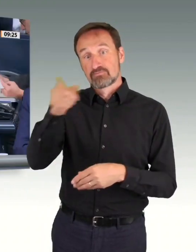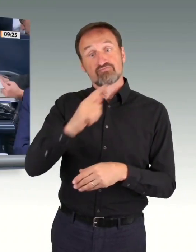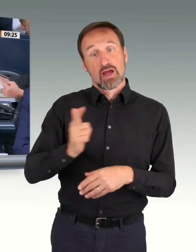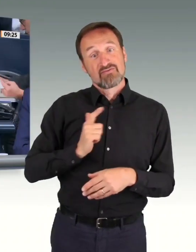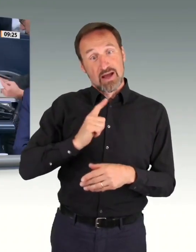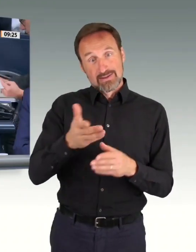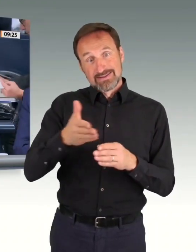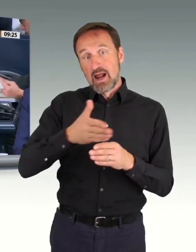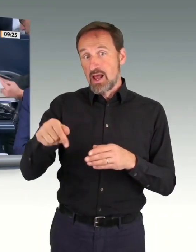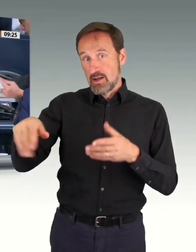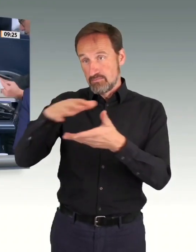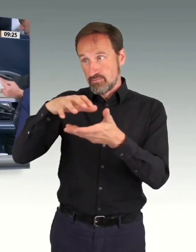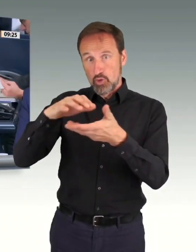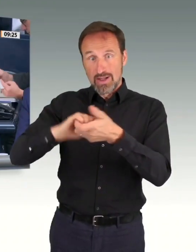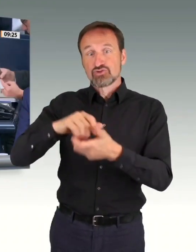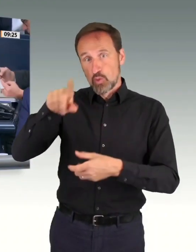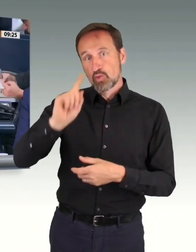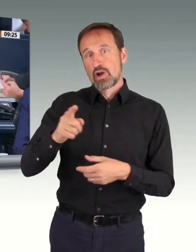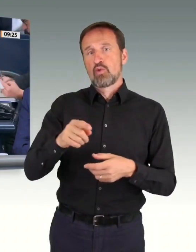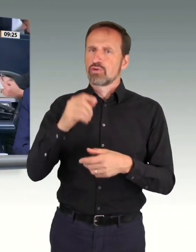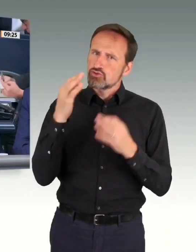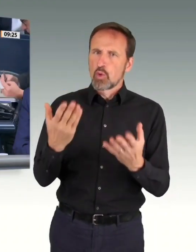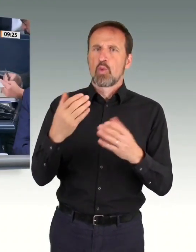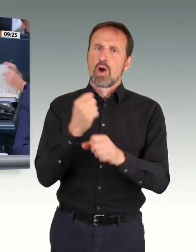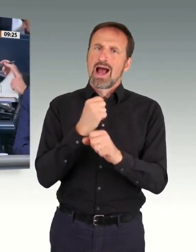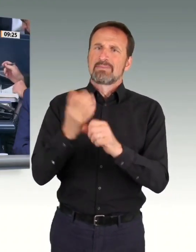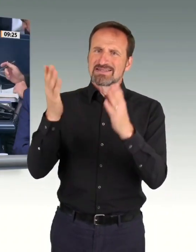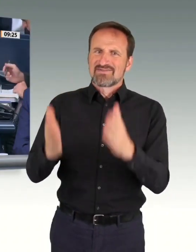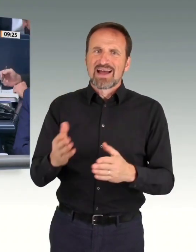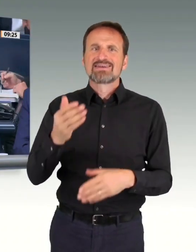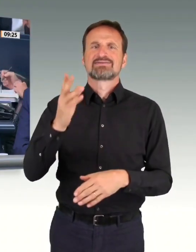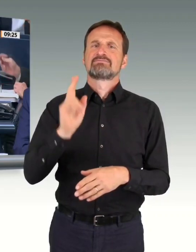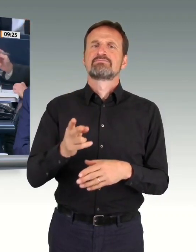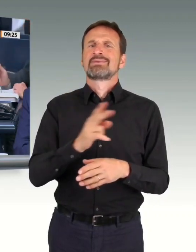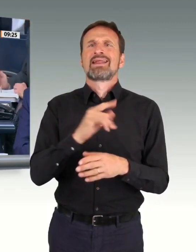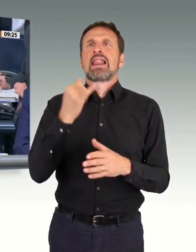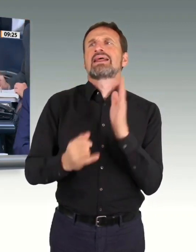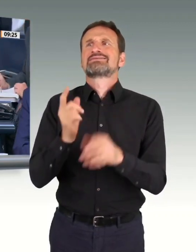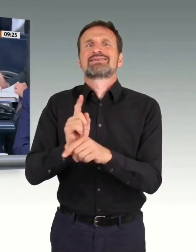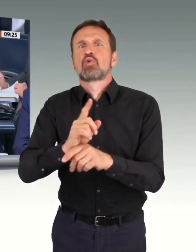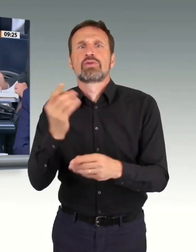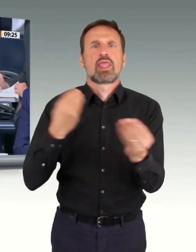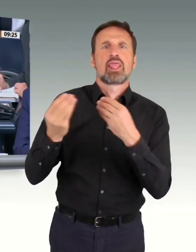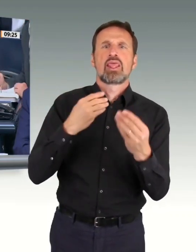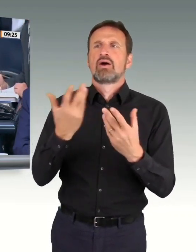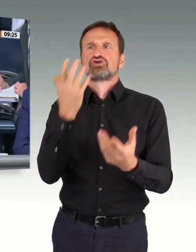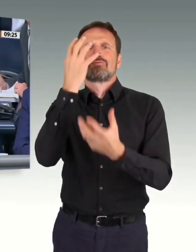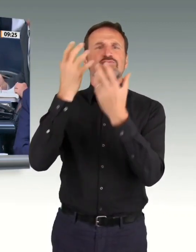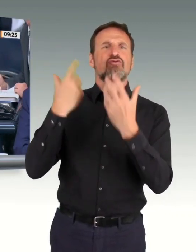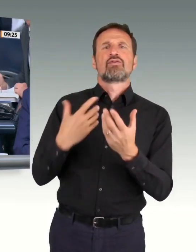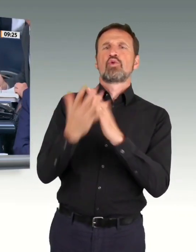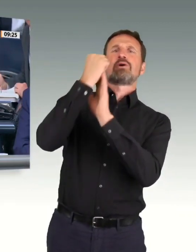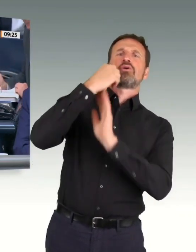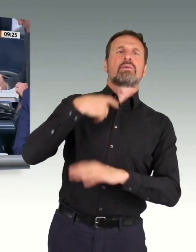Wir kommen zur Abstimmung. Wer stimmt für den Aufsetzungsantrag der Koalitionsfraktionen bezüglich der Erweiterung der